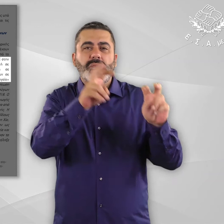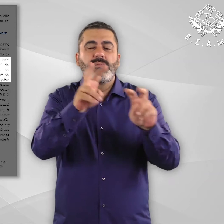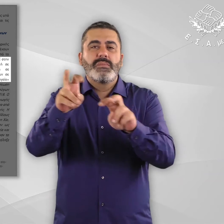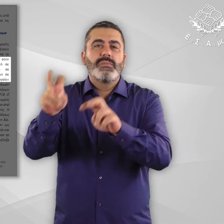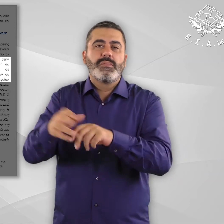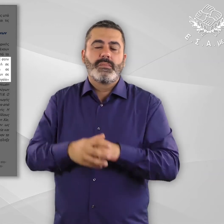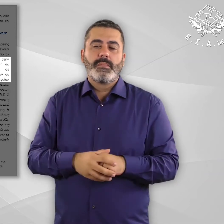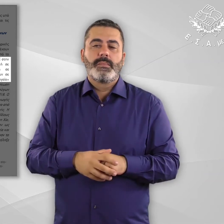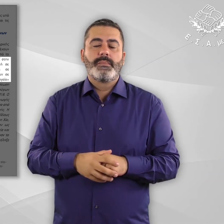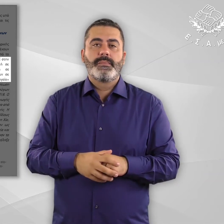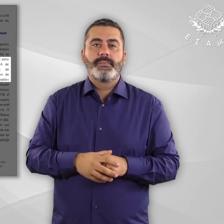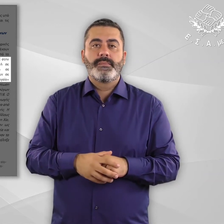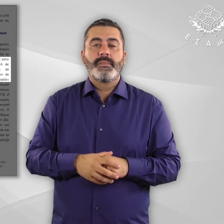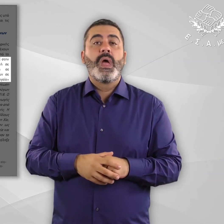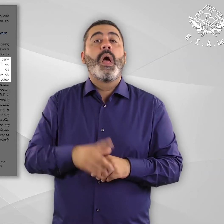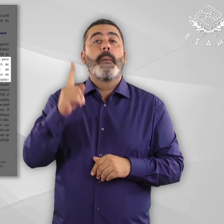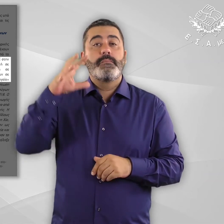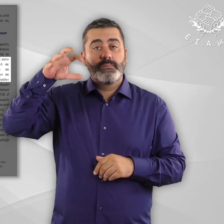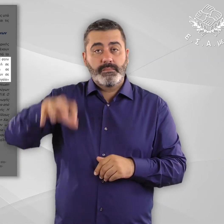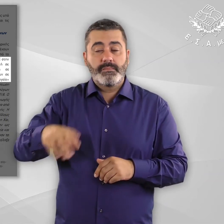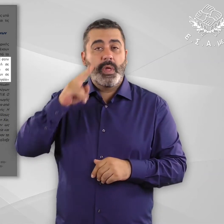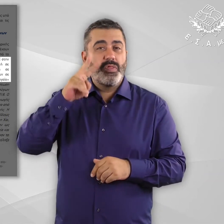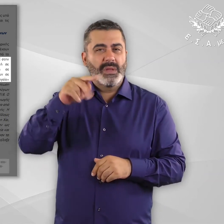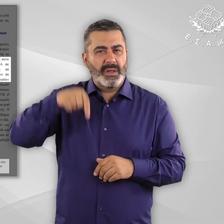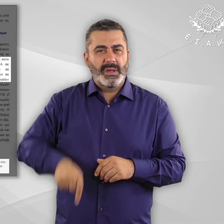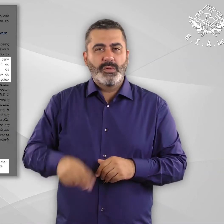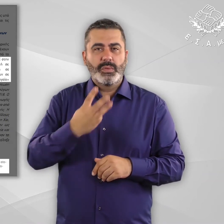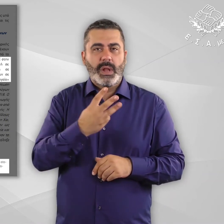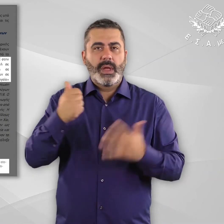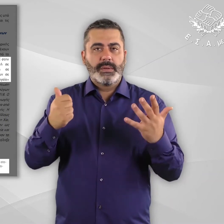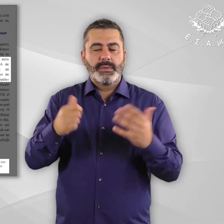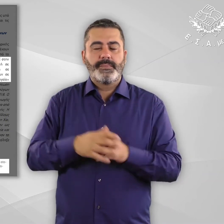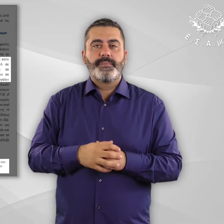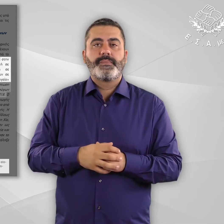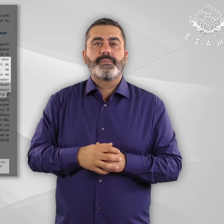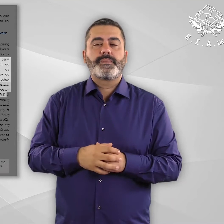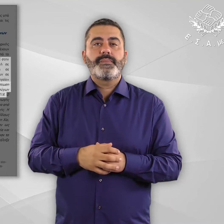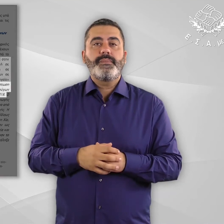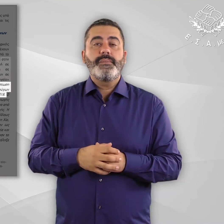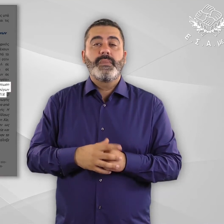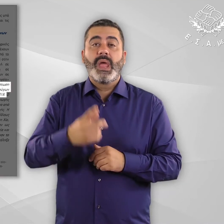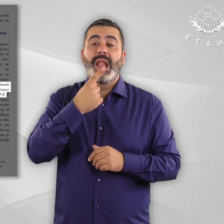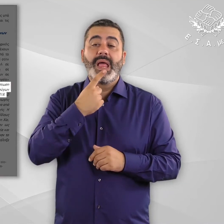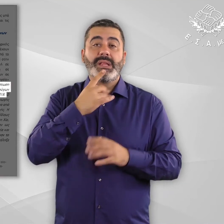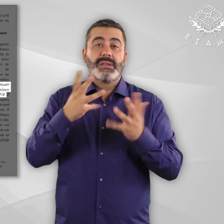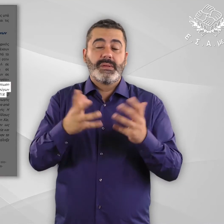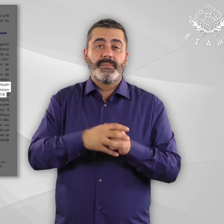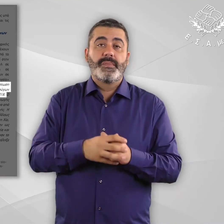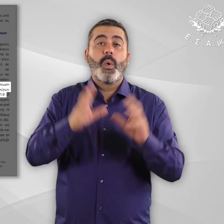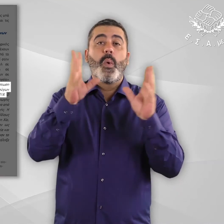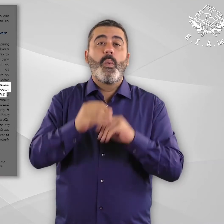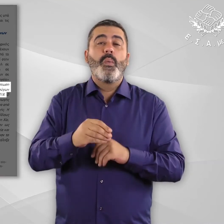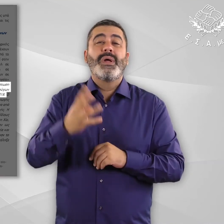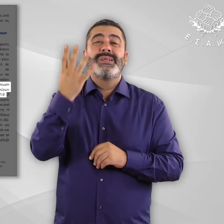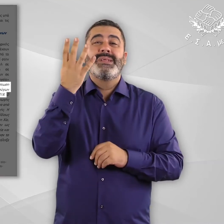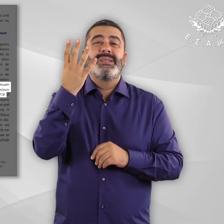υποστήριξη προσφύγων στο Αιγαίο, Άρα ΣΕΗ, και προούστηλ βλέπε υποσημείωση 36. Εισαγωγικά χαρακτηριστική